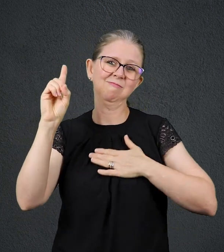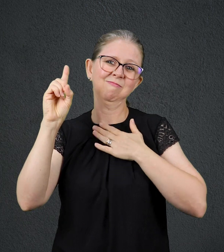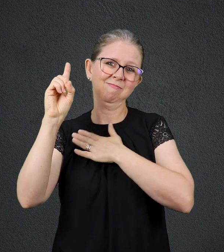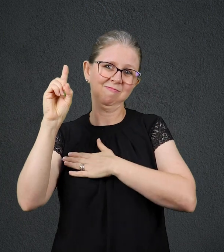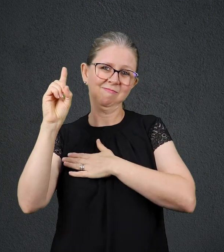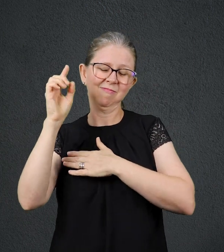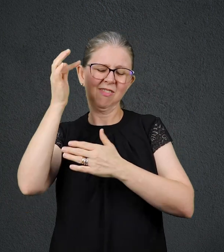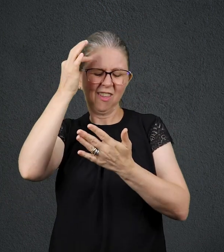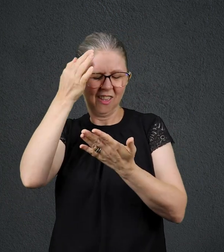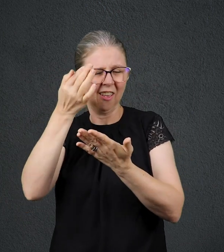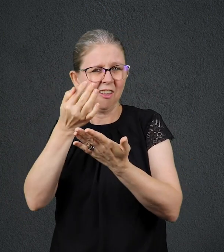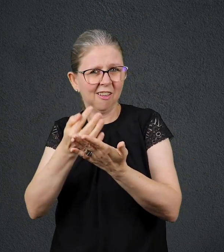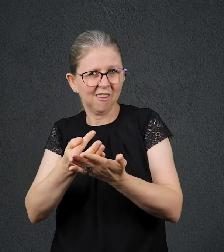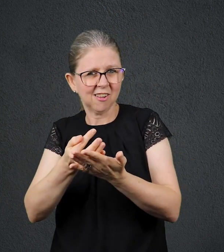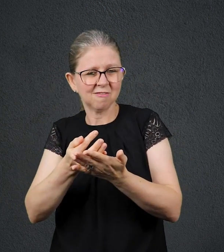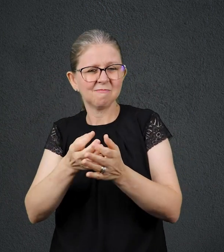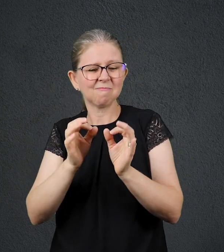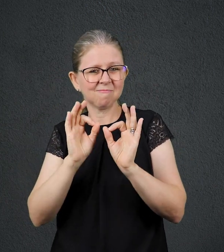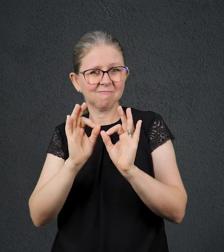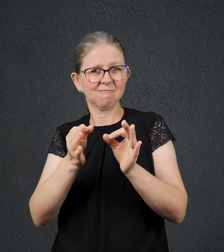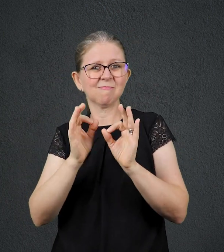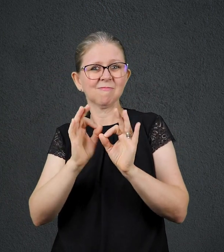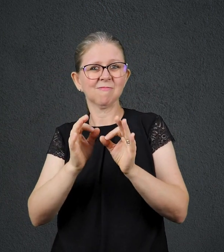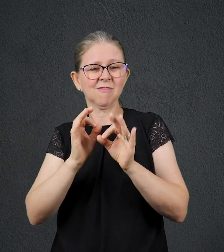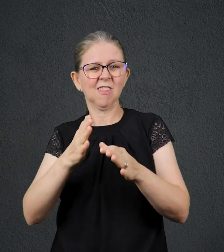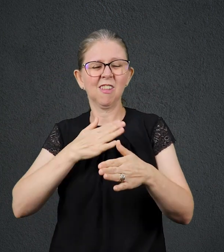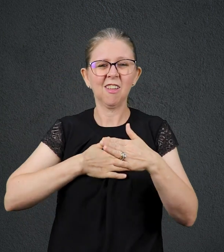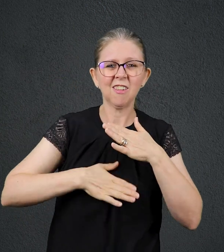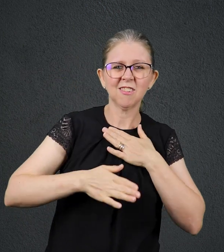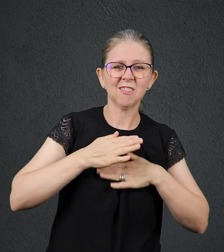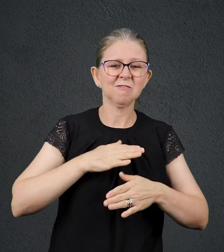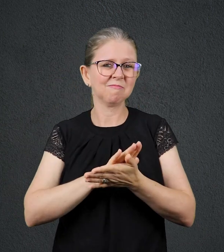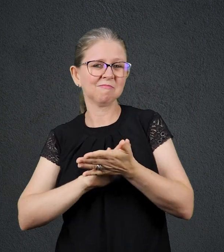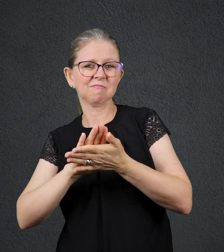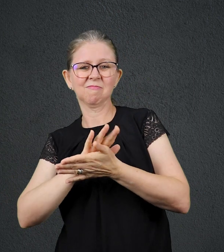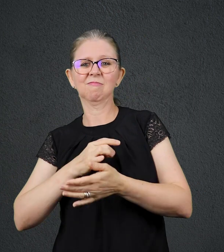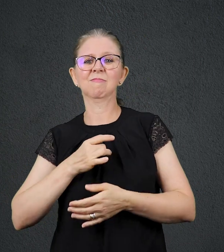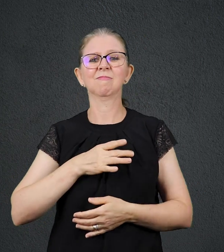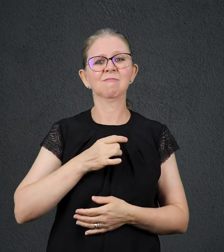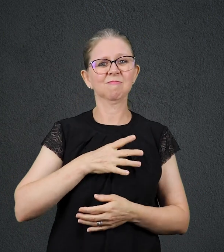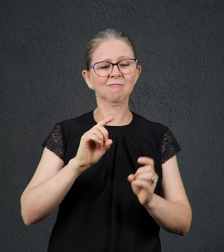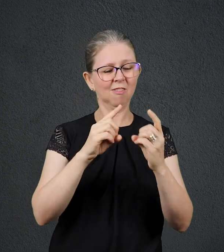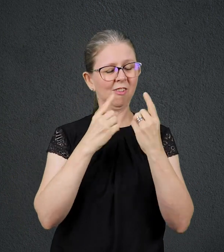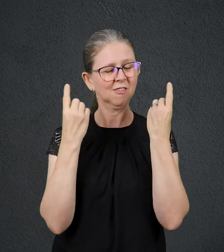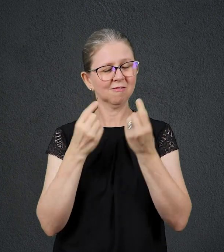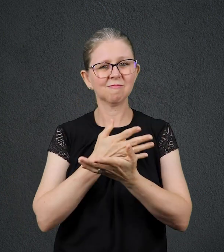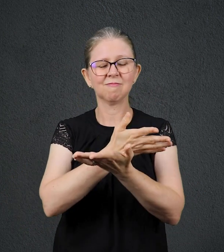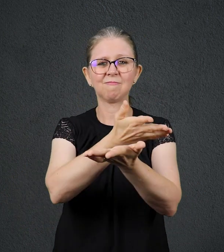recusa de entrar em pânico De Martin Lloyd-Jones Você ouviu Presente Diário